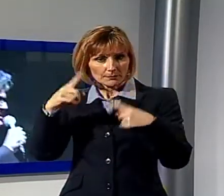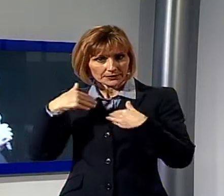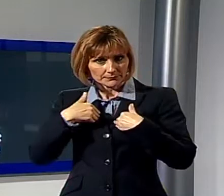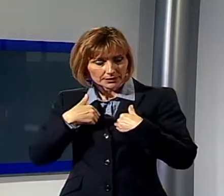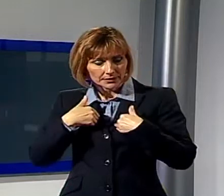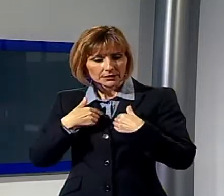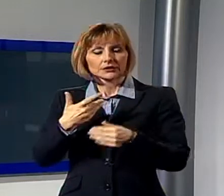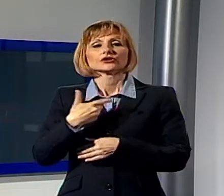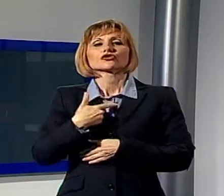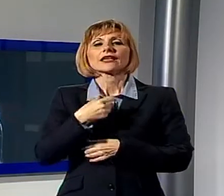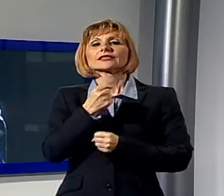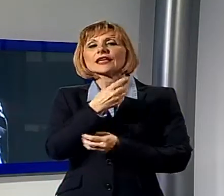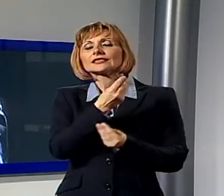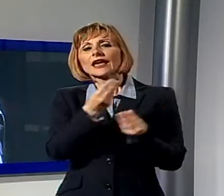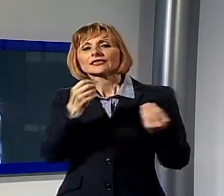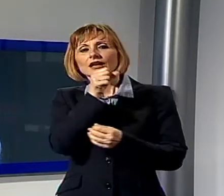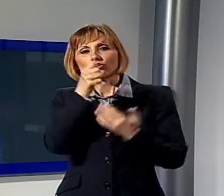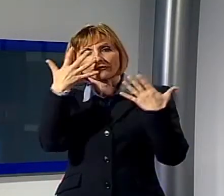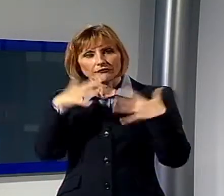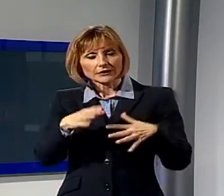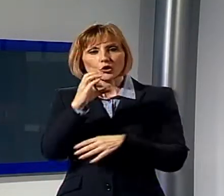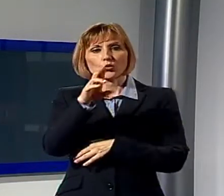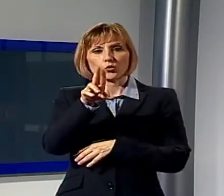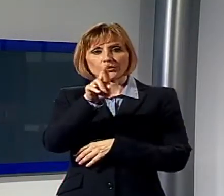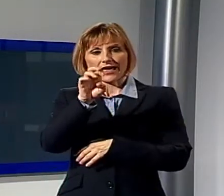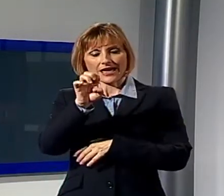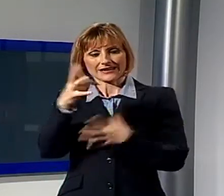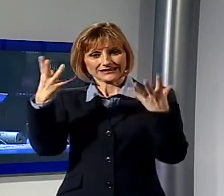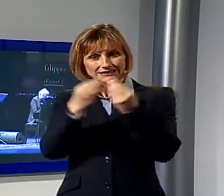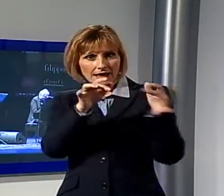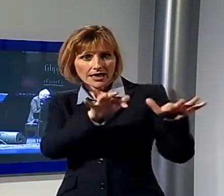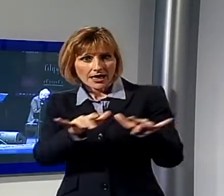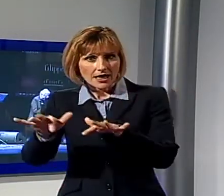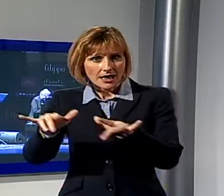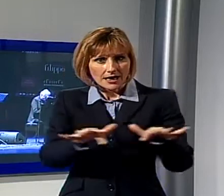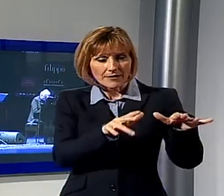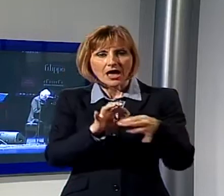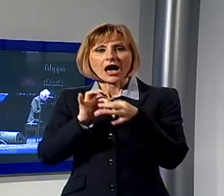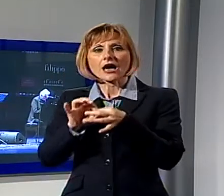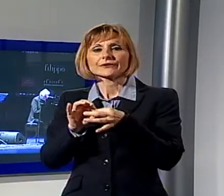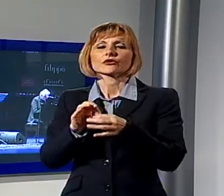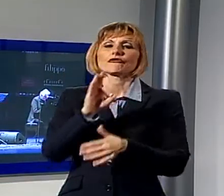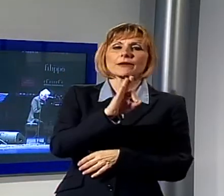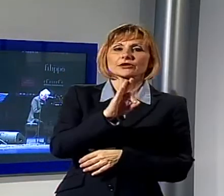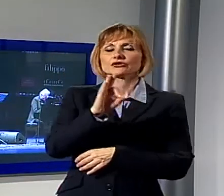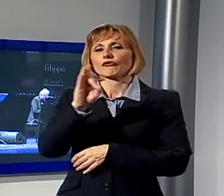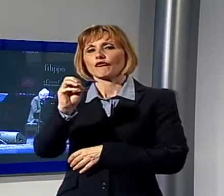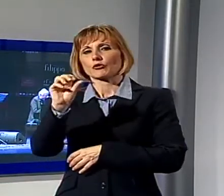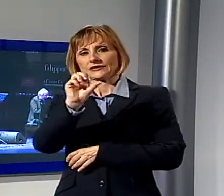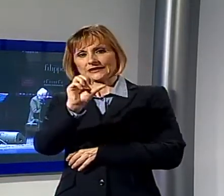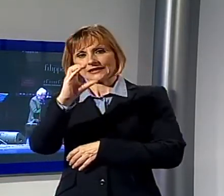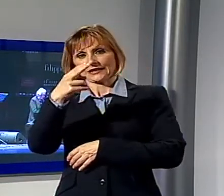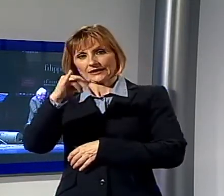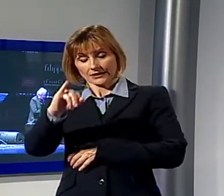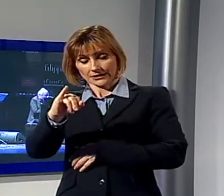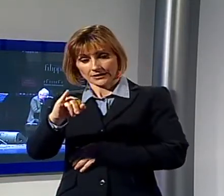celebri e carichi di emozioni, Curreri ha cantato accompagnato dall'amico e pianista Fabrizio Foschini. La rassegna a